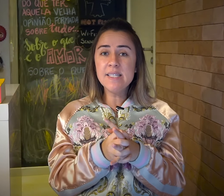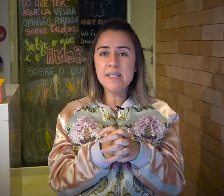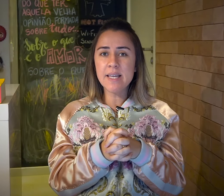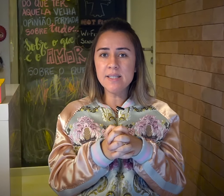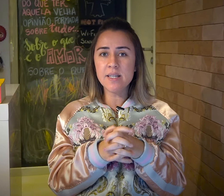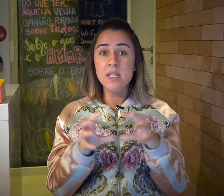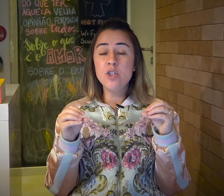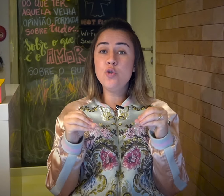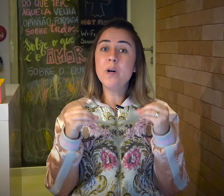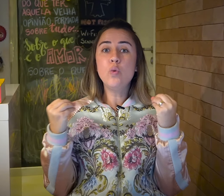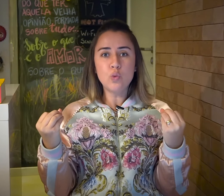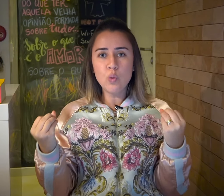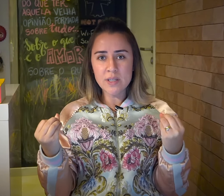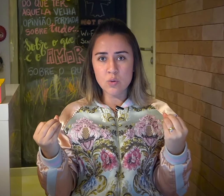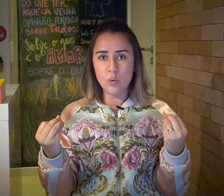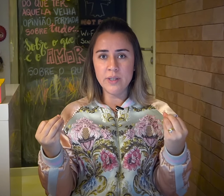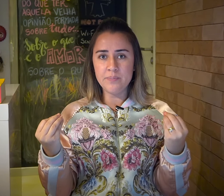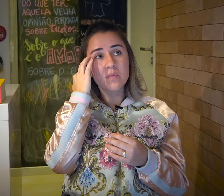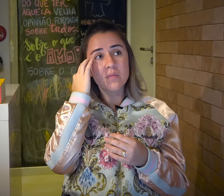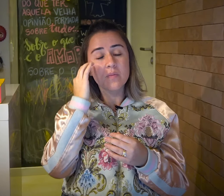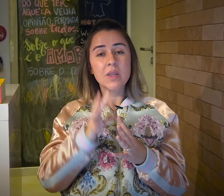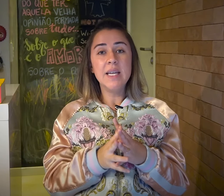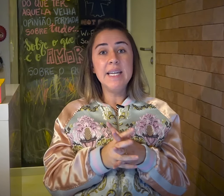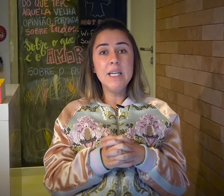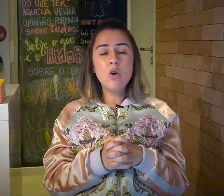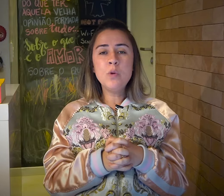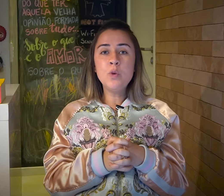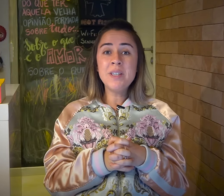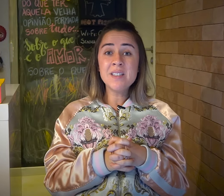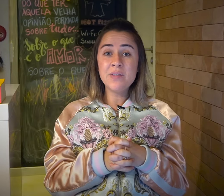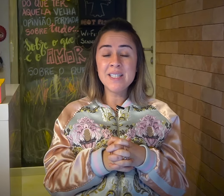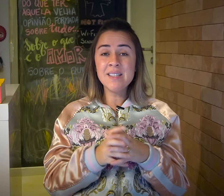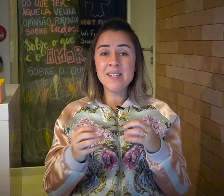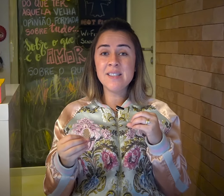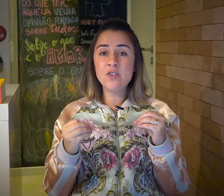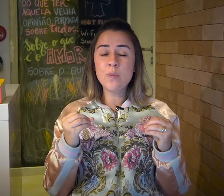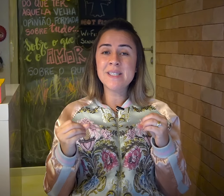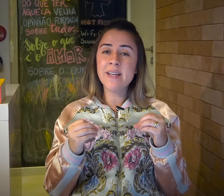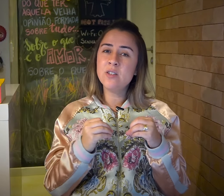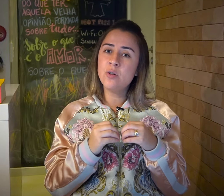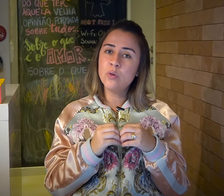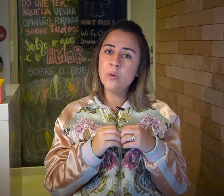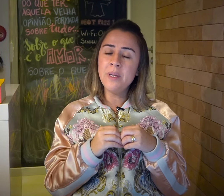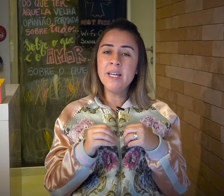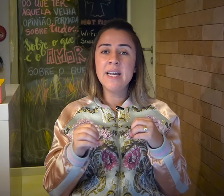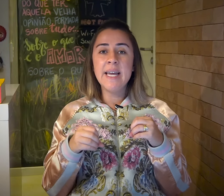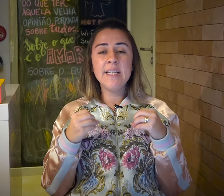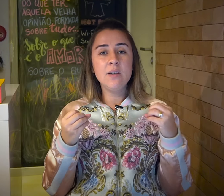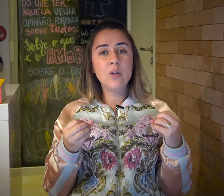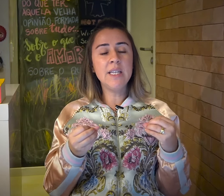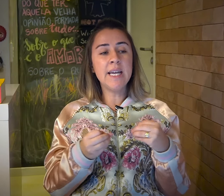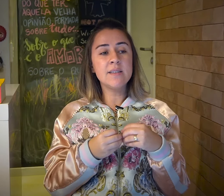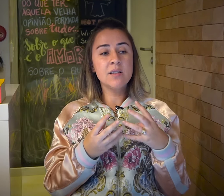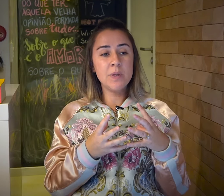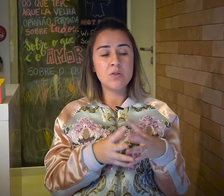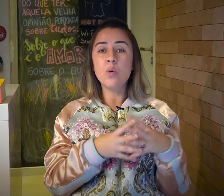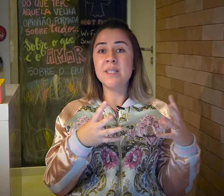existência de uma cultura surda e como muitas vezes existe uma certa dicotomia entre o que essas pessoas